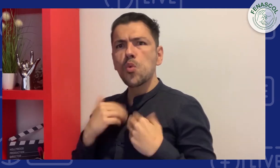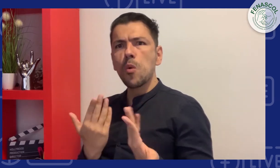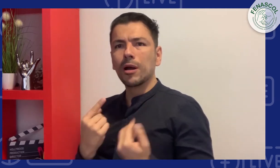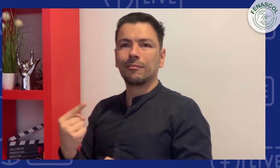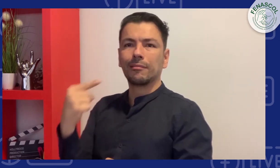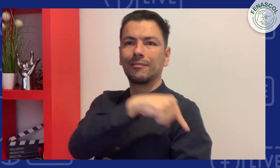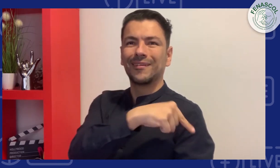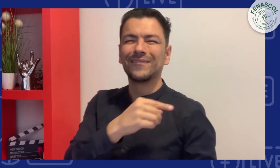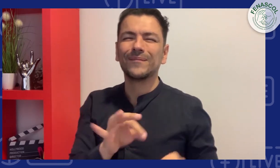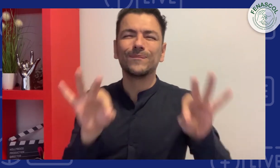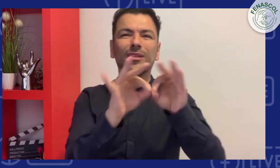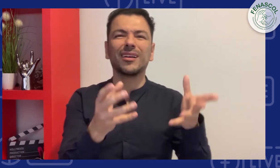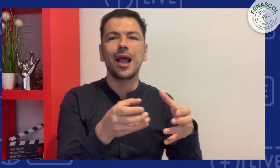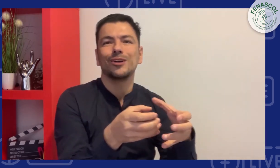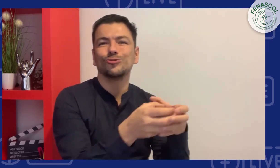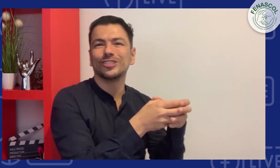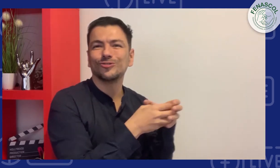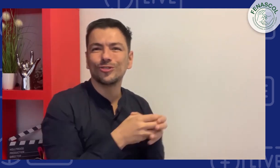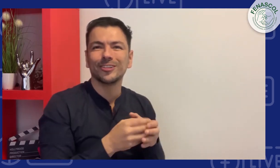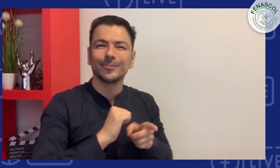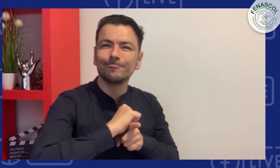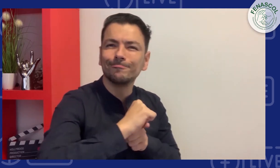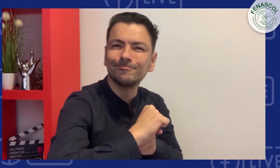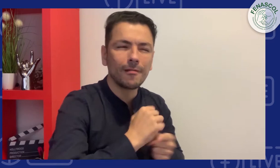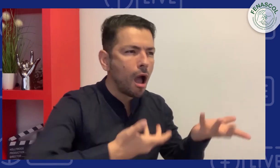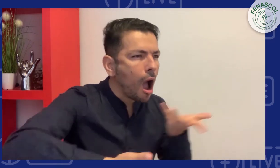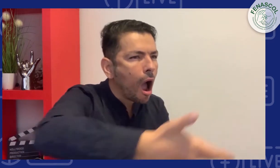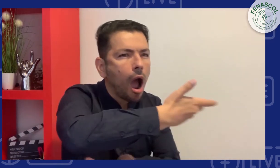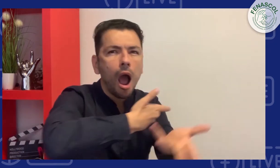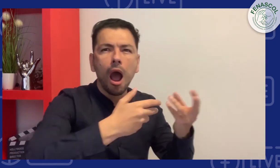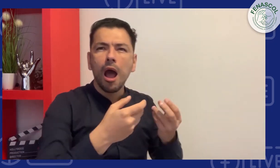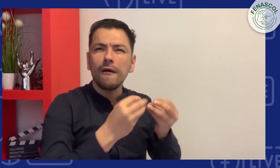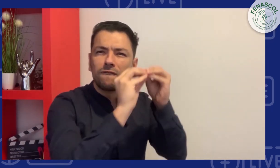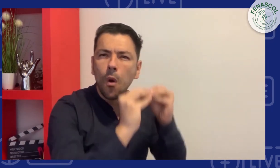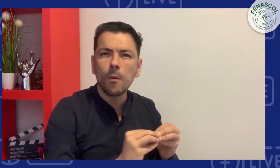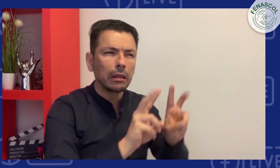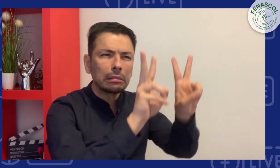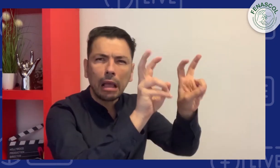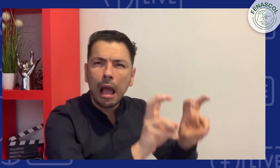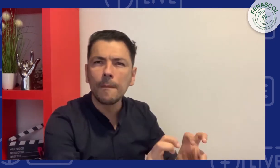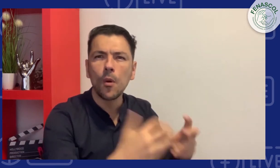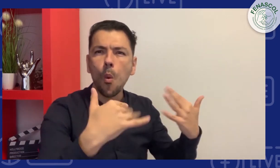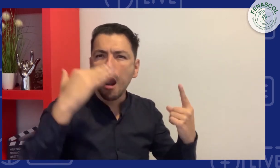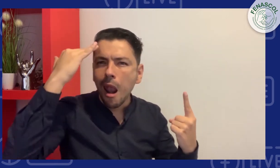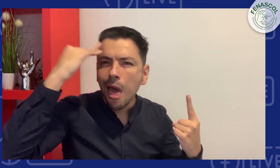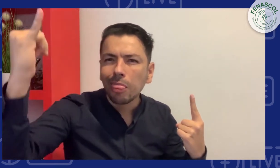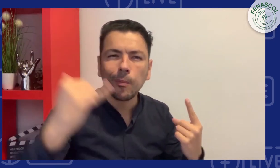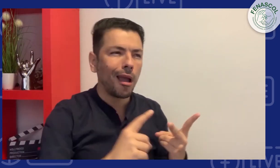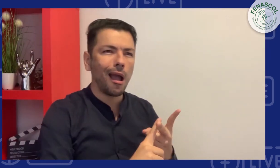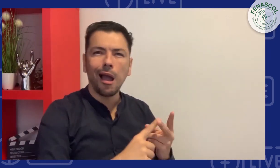académico y teórico, sino a lo práctico. Y cuando hablo de lo práctico, me refiero al acercamiento a la comunidad sorda,